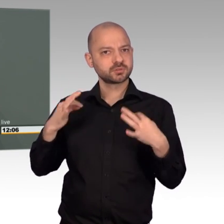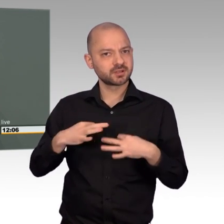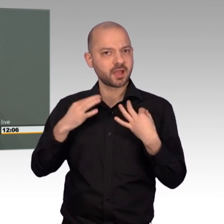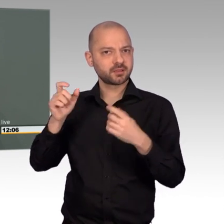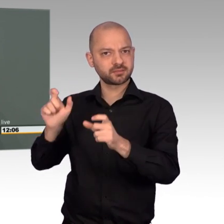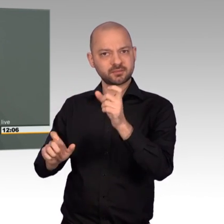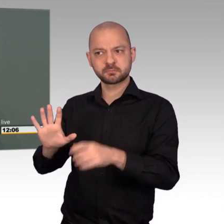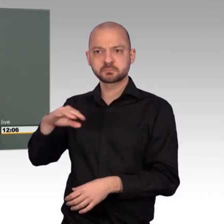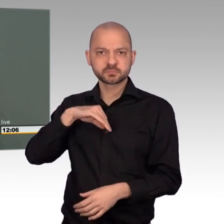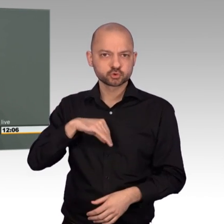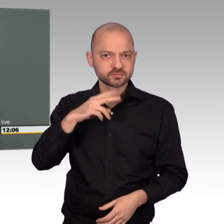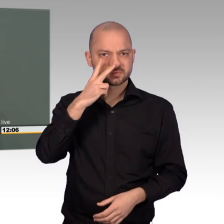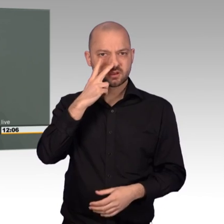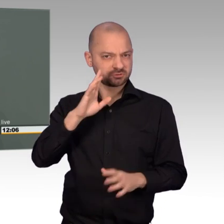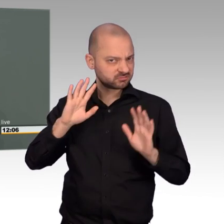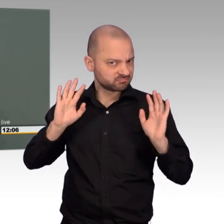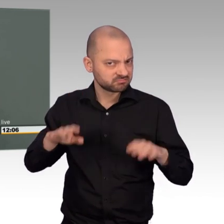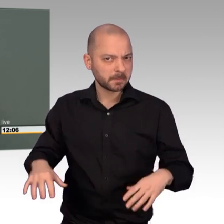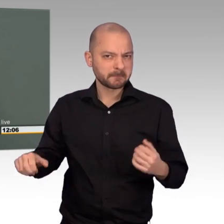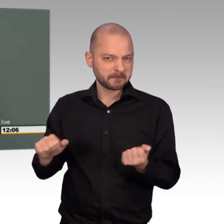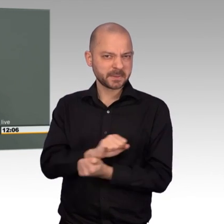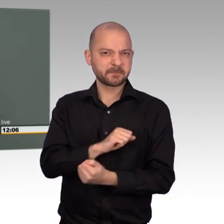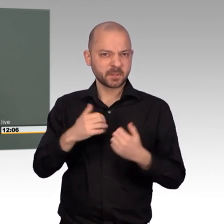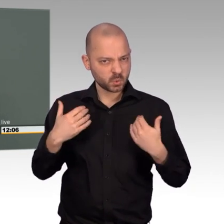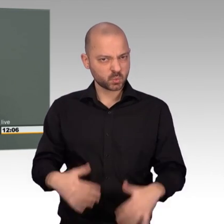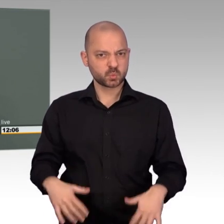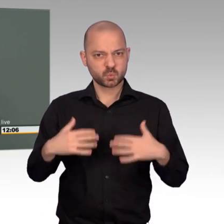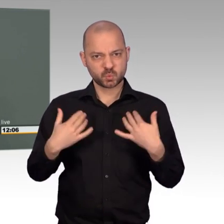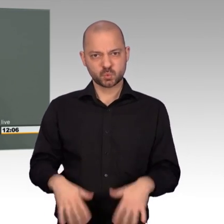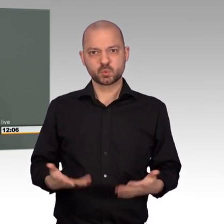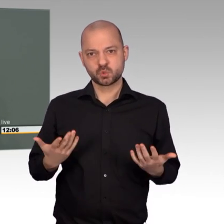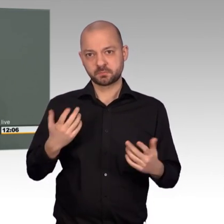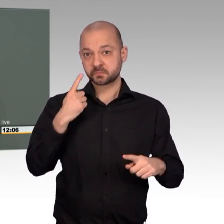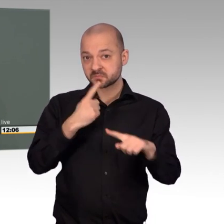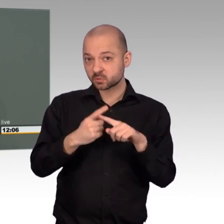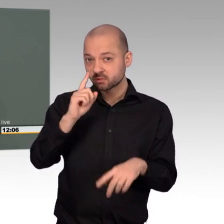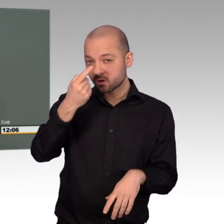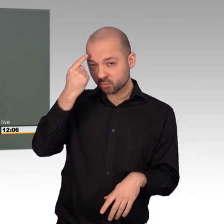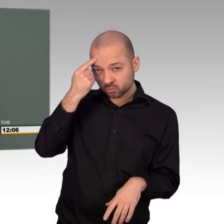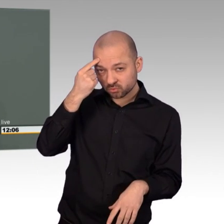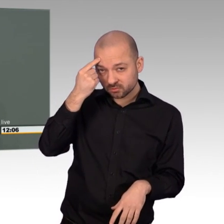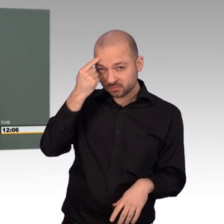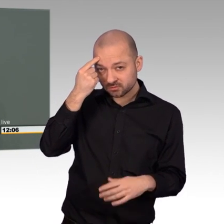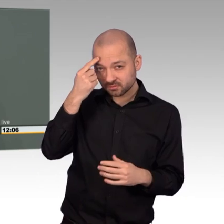Generation weitergegeben wird. So viel Hass und Leid, dass Frieden kaum noch möglich scheint.